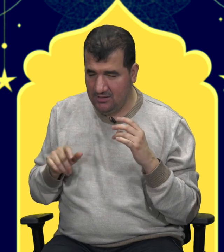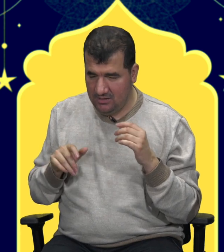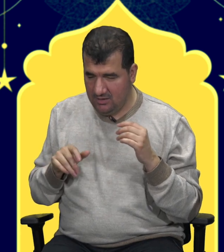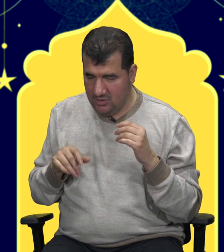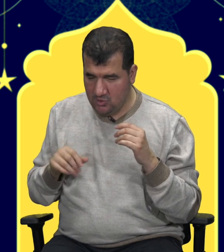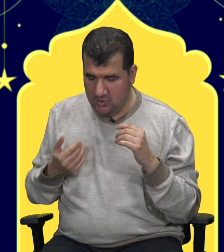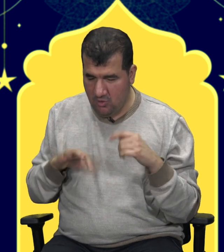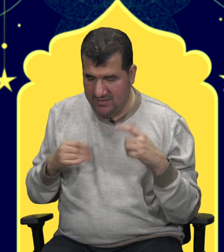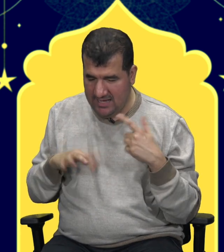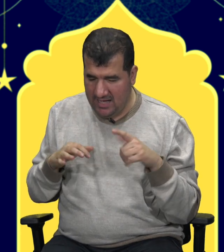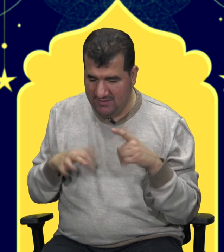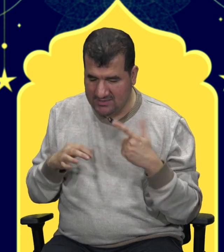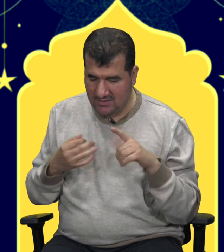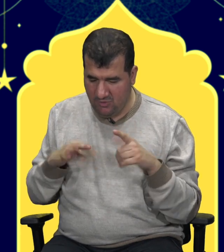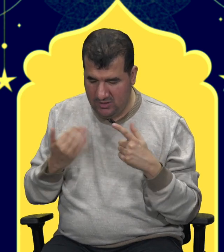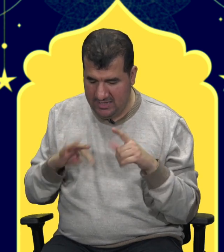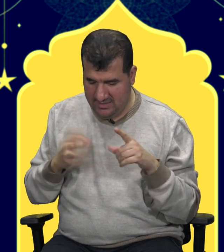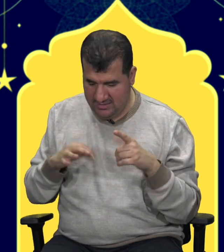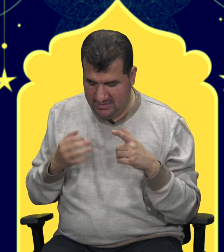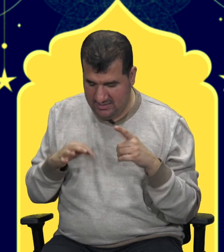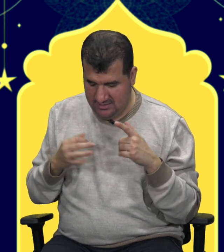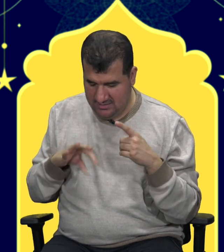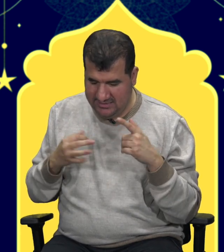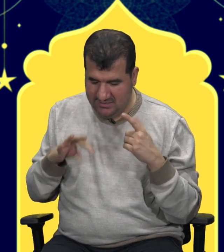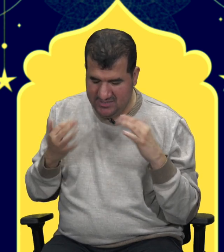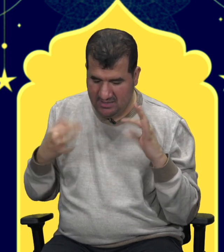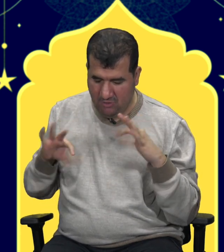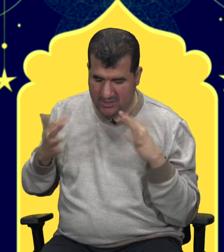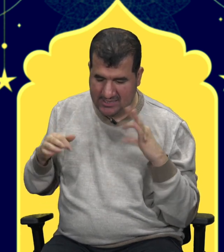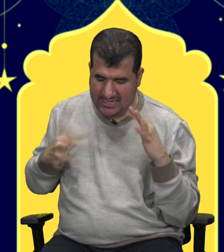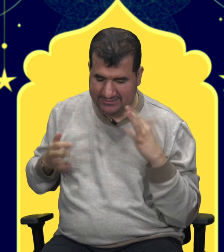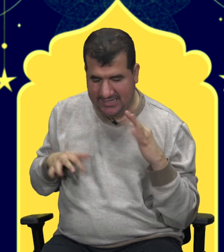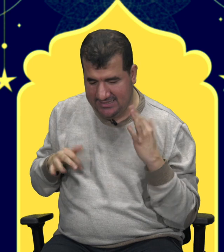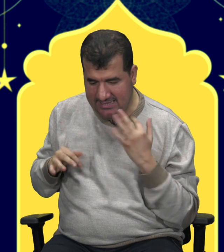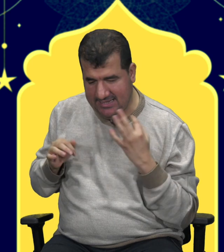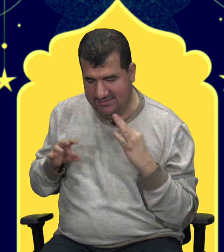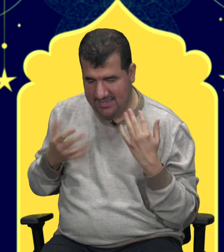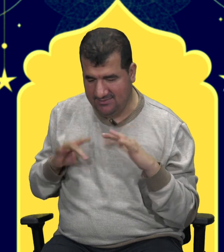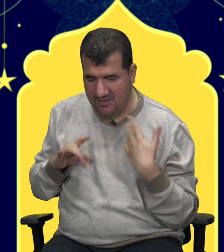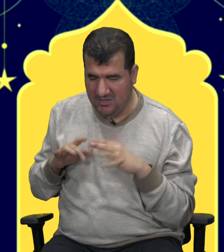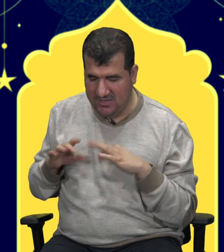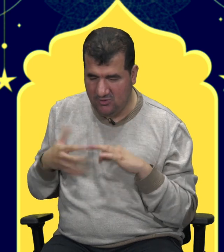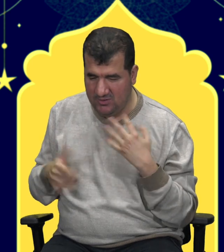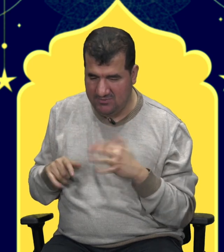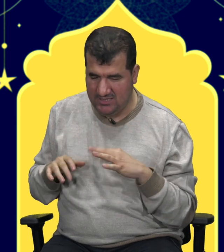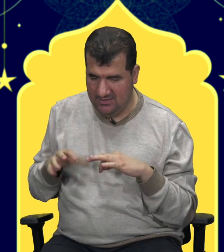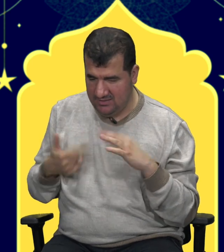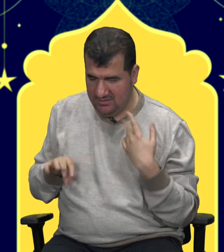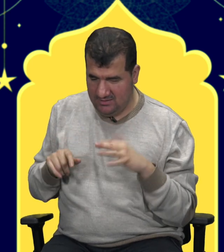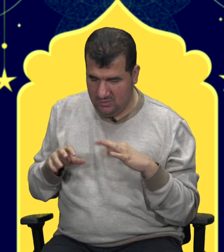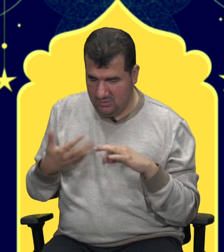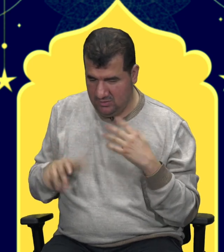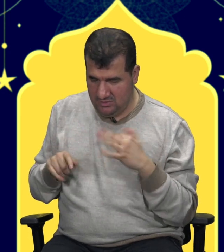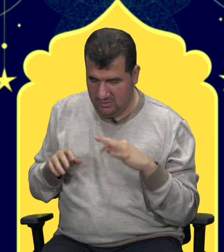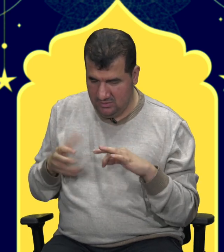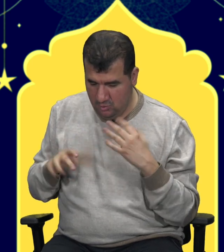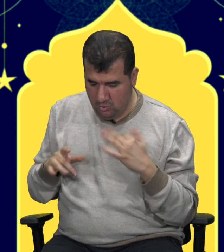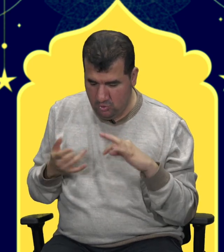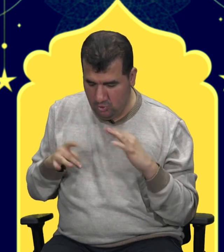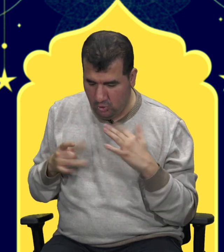Sonra o veda havasının böyle iklimi seni böyle sarar derinden derinden. Tam da bende öyle bir hüzün dolu bir